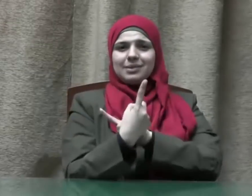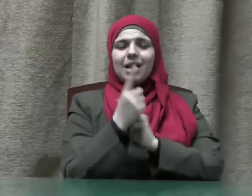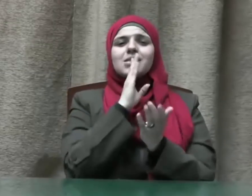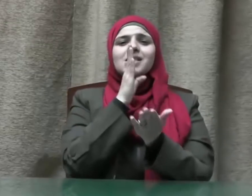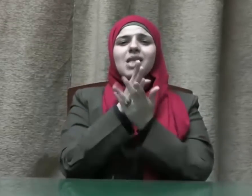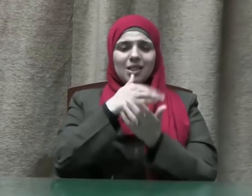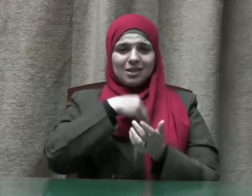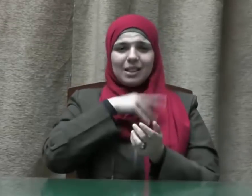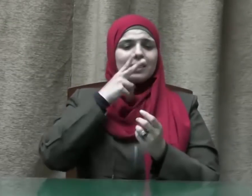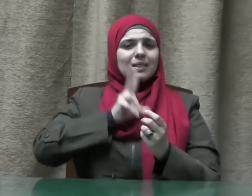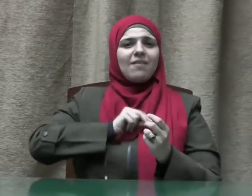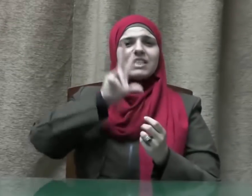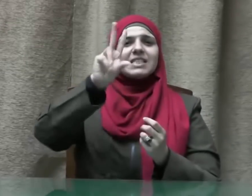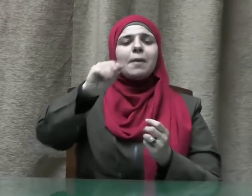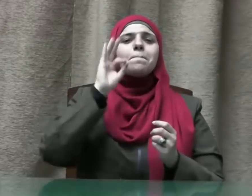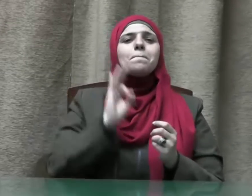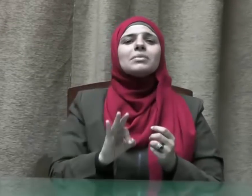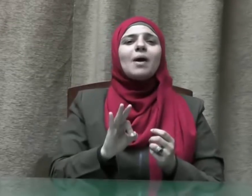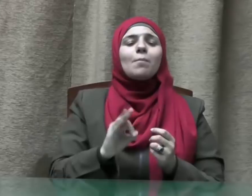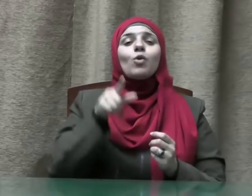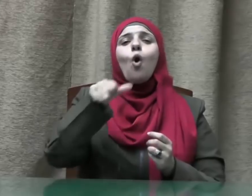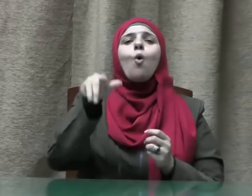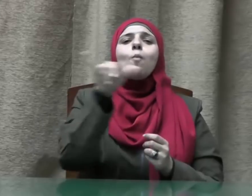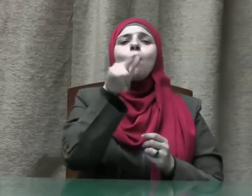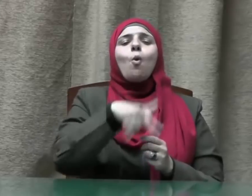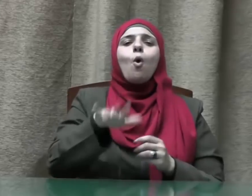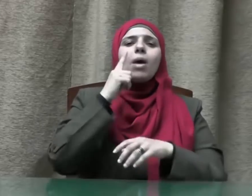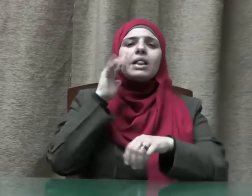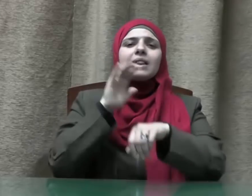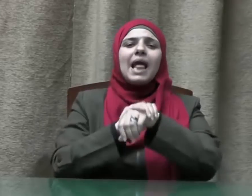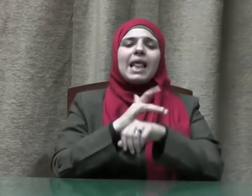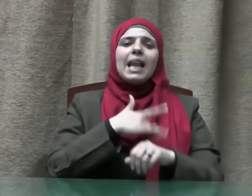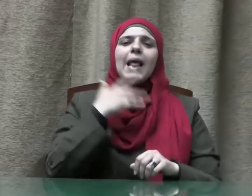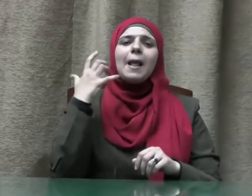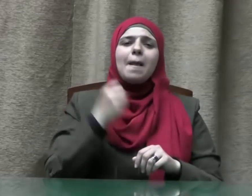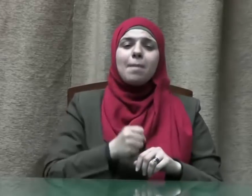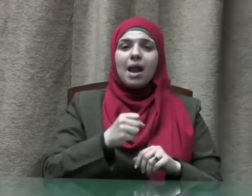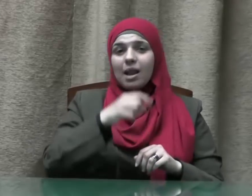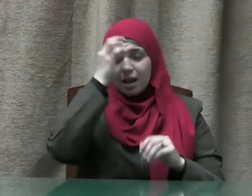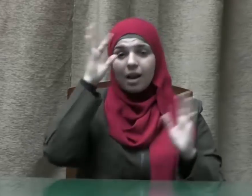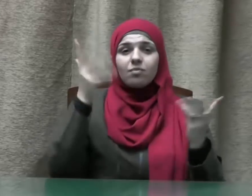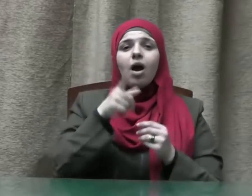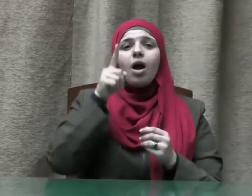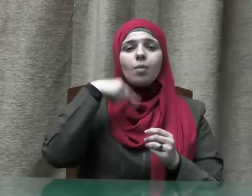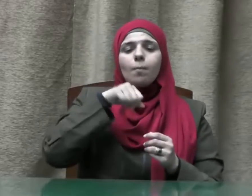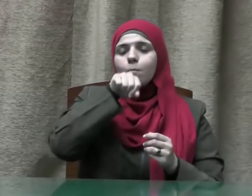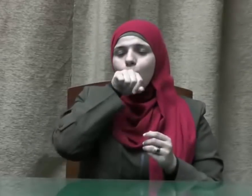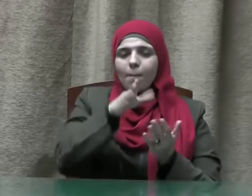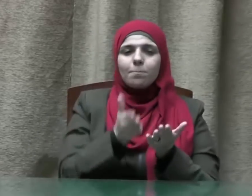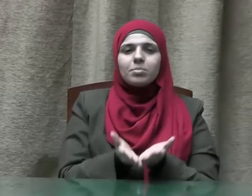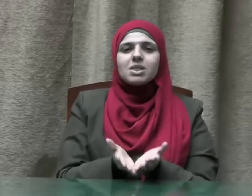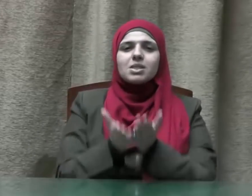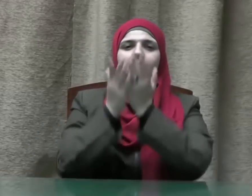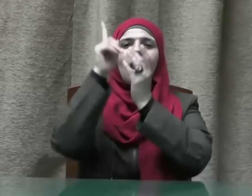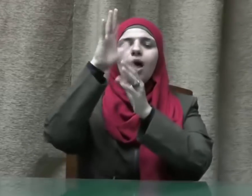البائع وهذا هو دليل الإيمان حيث يقول صلى الله عليه وسلم